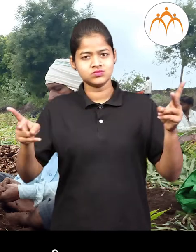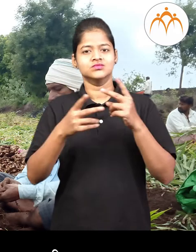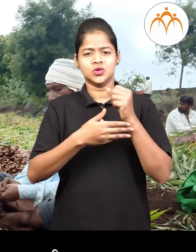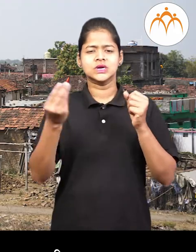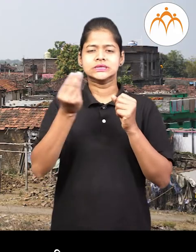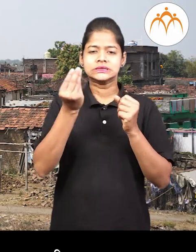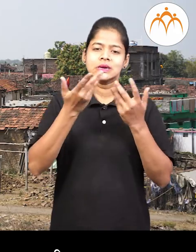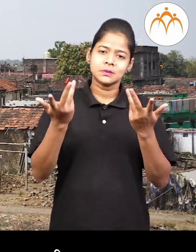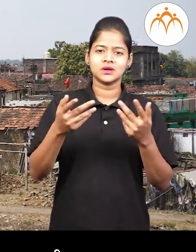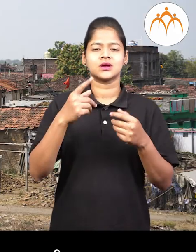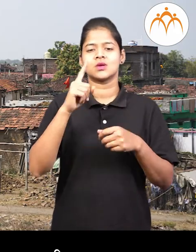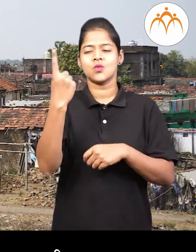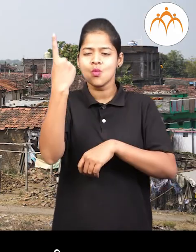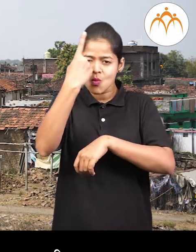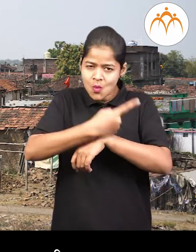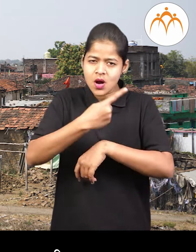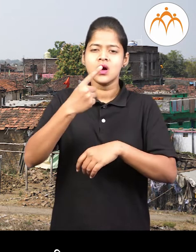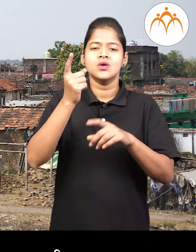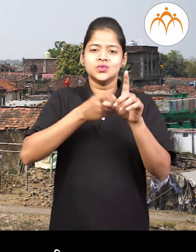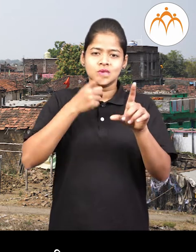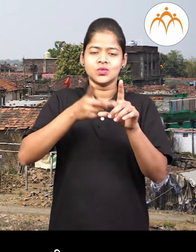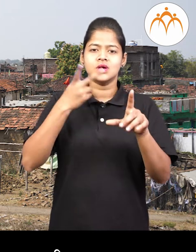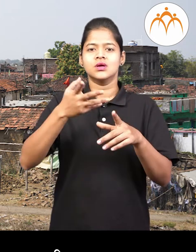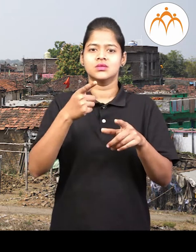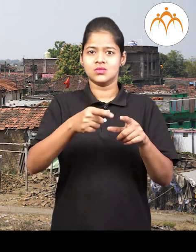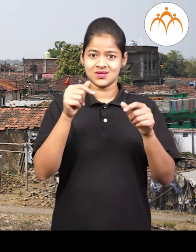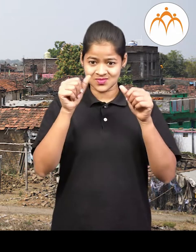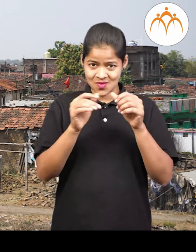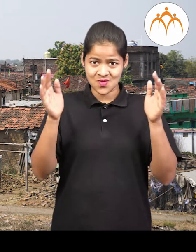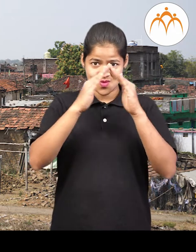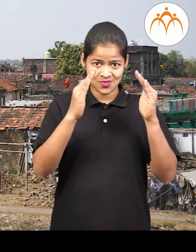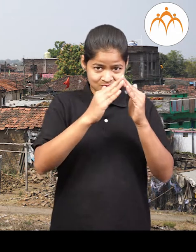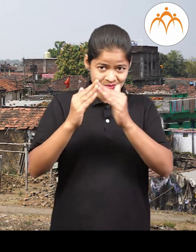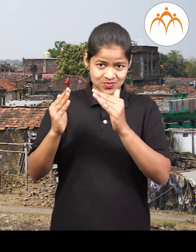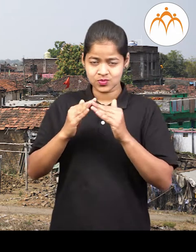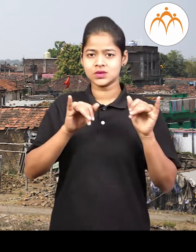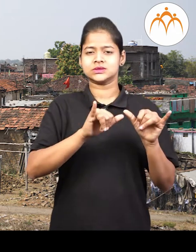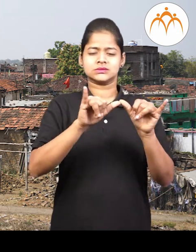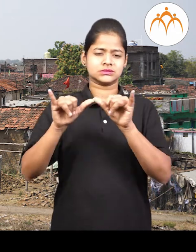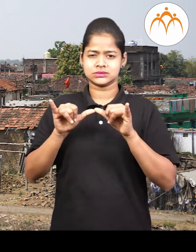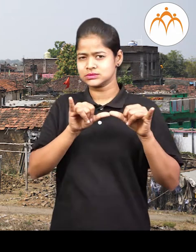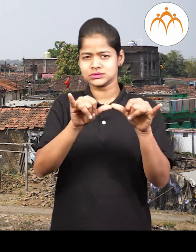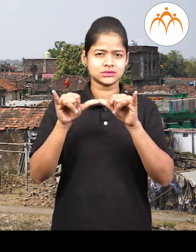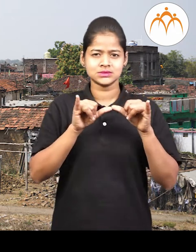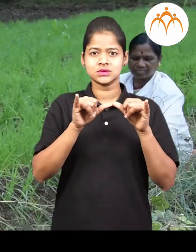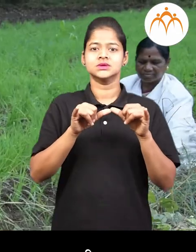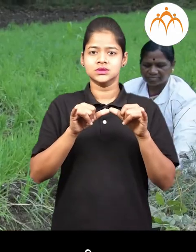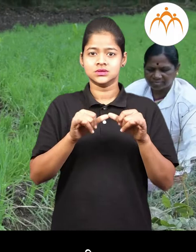एकमेकान जवल घरे बांदोन राहू लागली याला वस्ती असे मन्ता